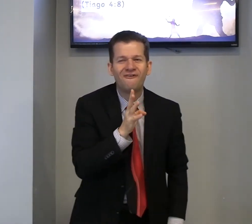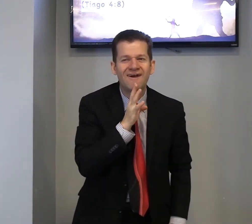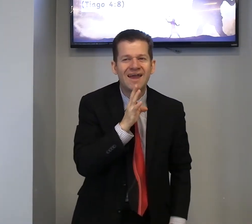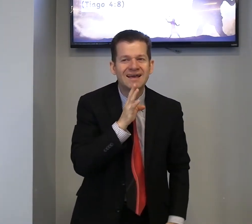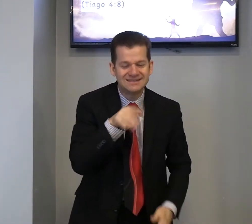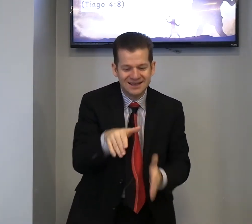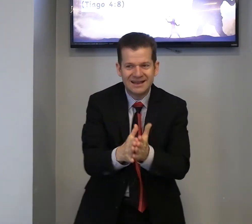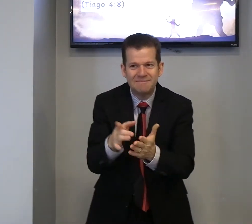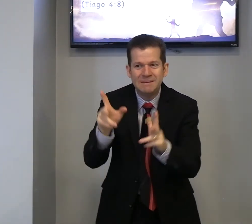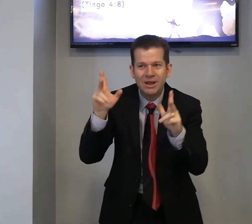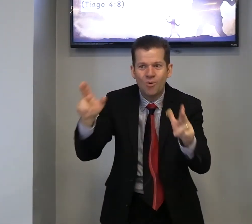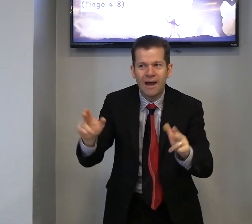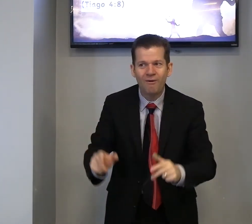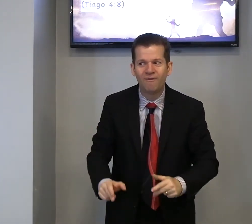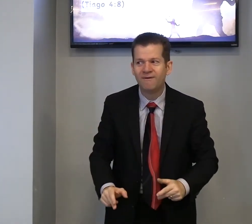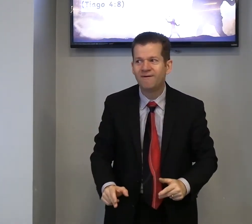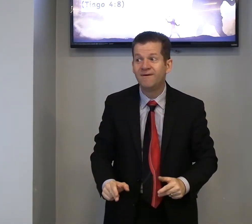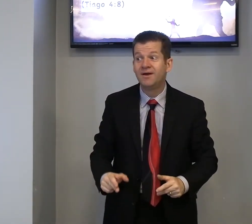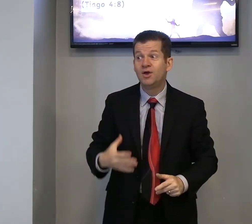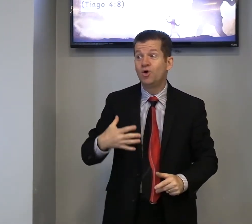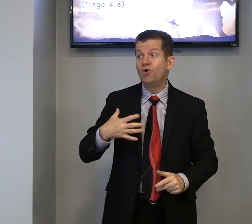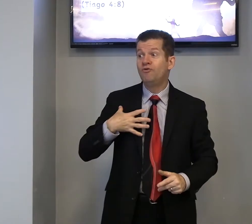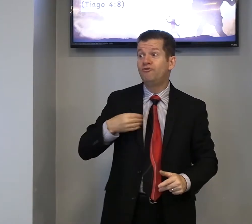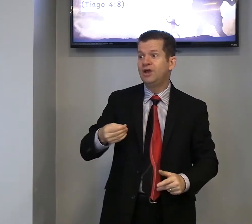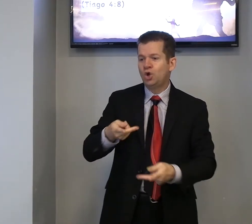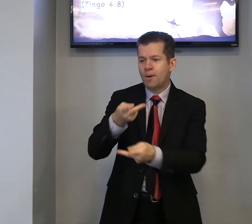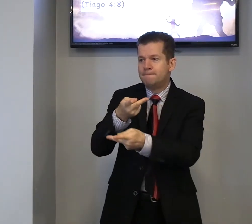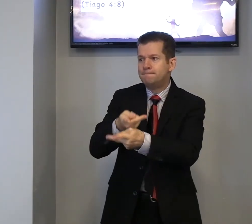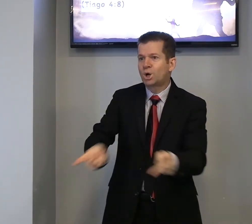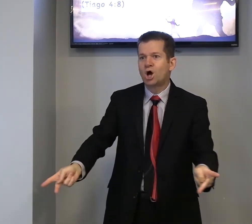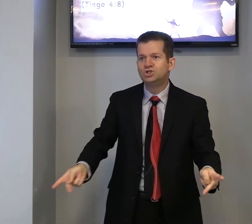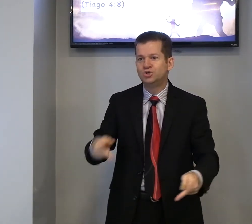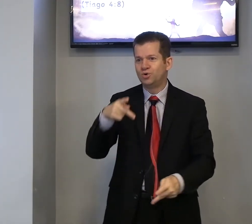conhece, a Bíblia igual, o filho, pródigo,